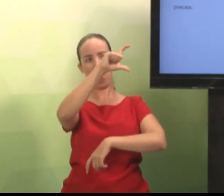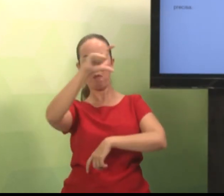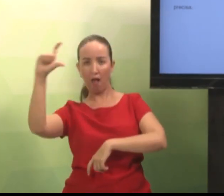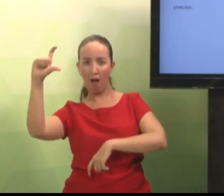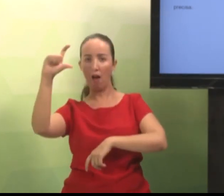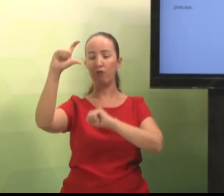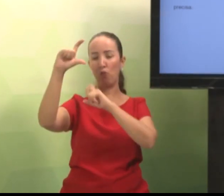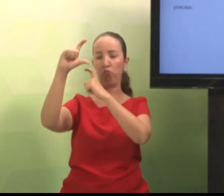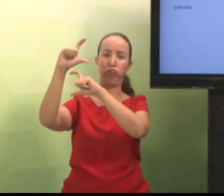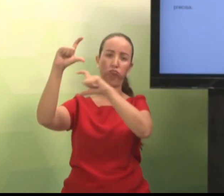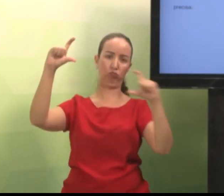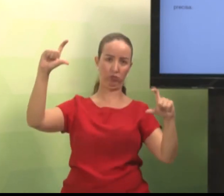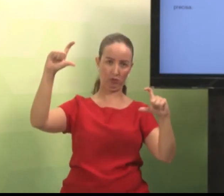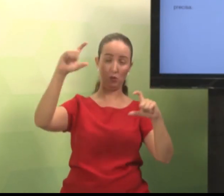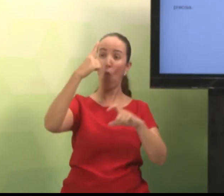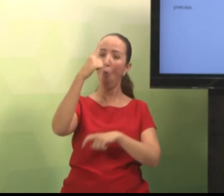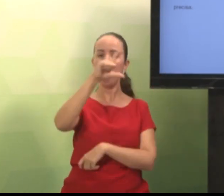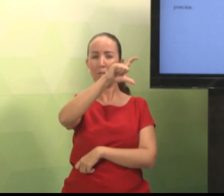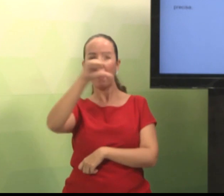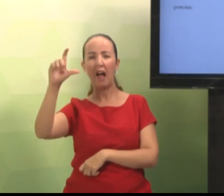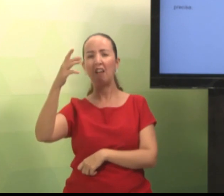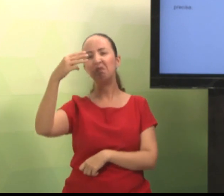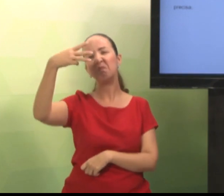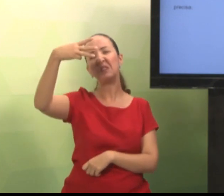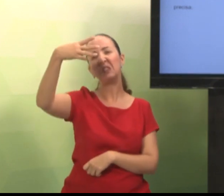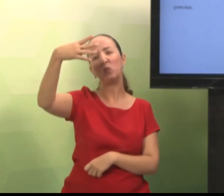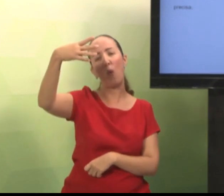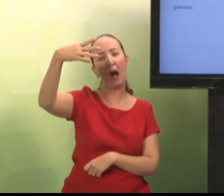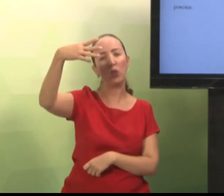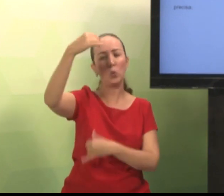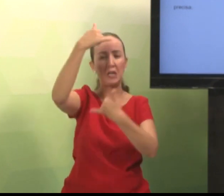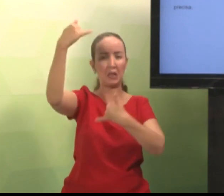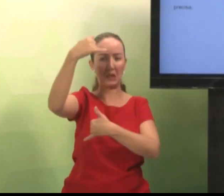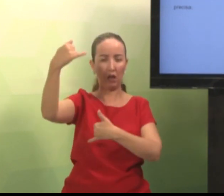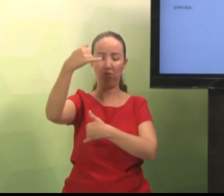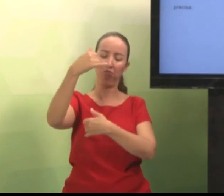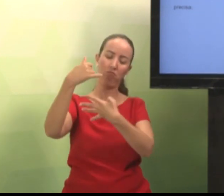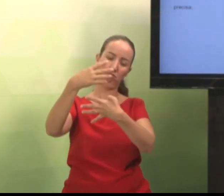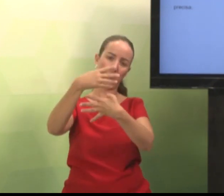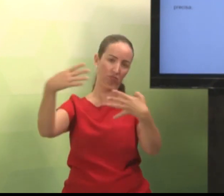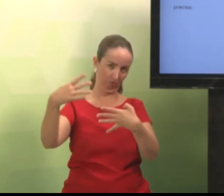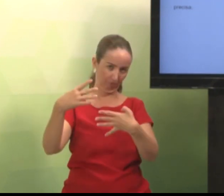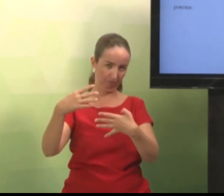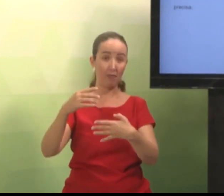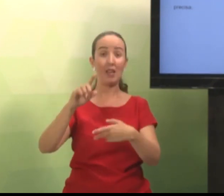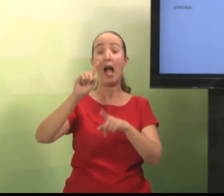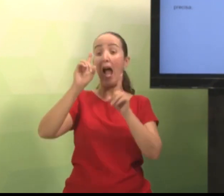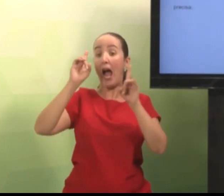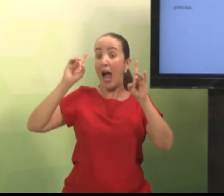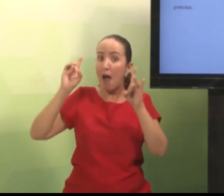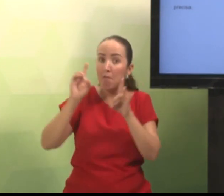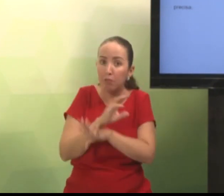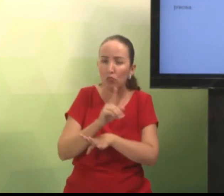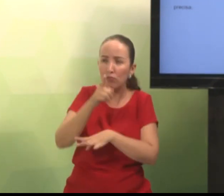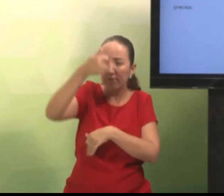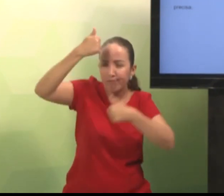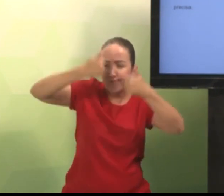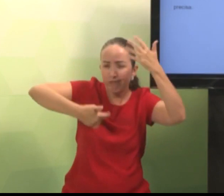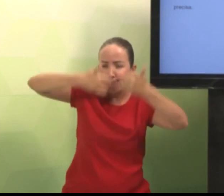Então, aconselho a vocês que façam um ou dois parágrafos. Cada parágrafo com as quatro linhas, aproximadamente,